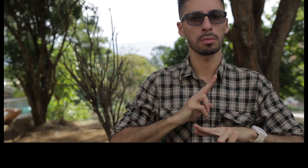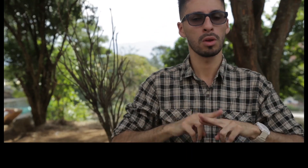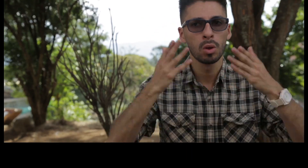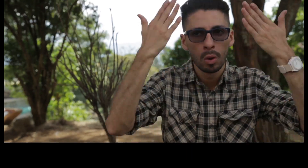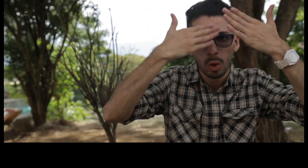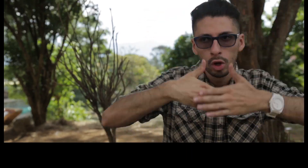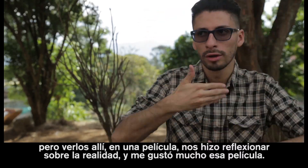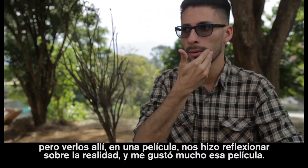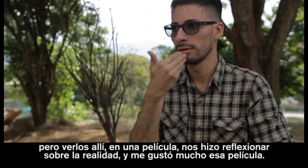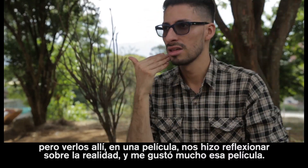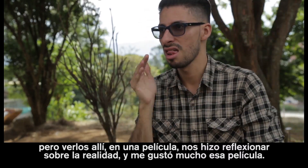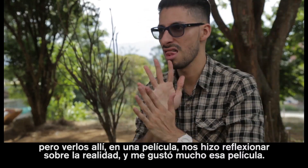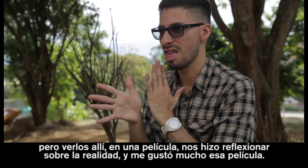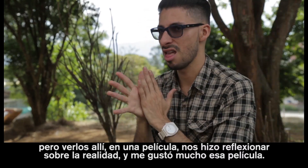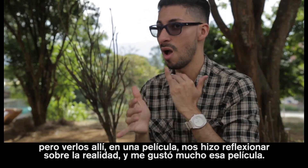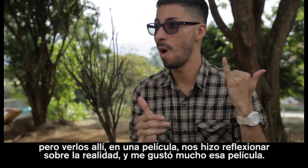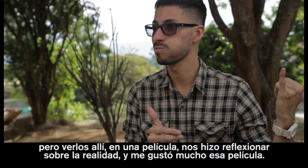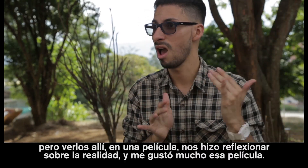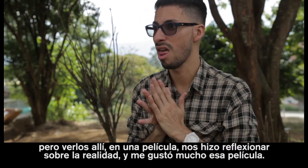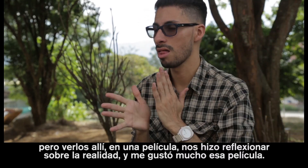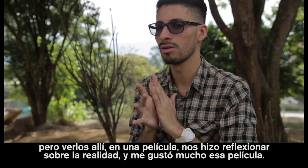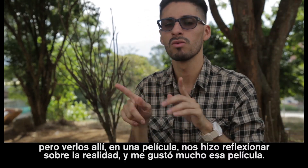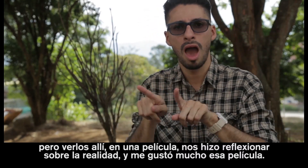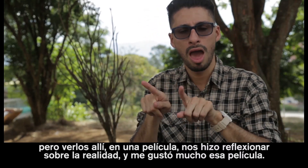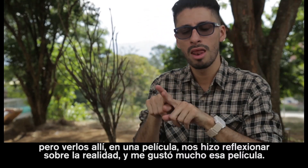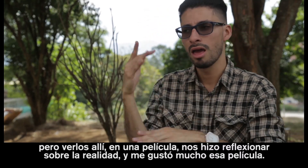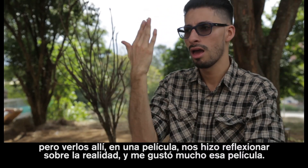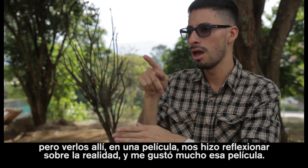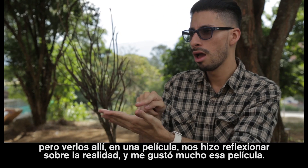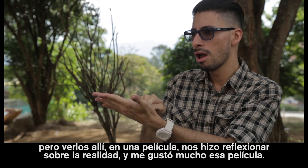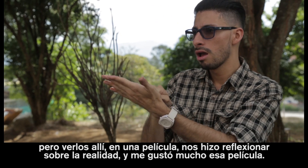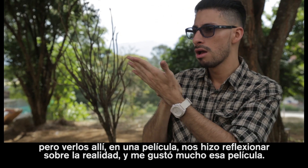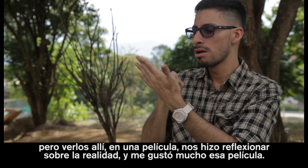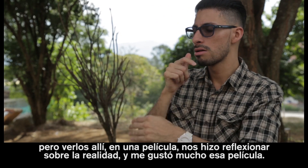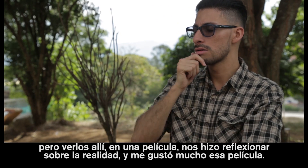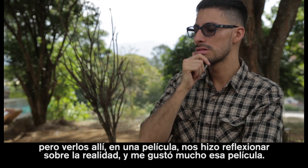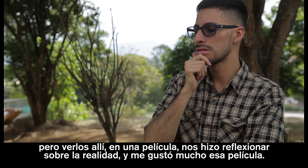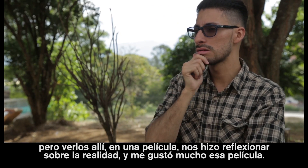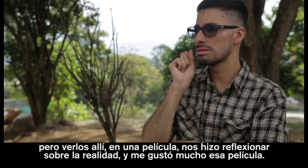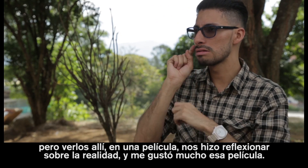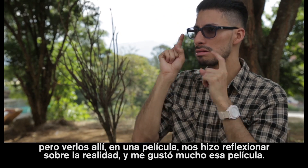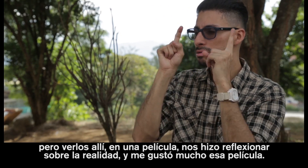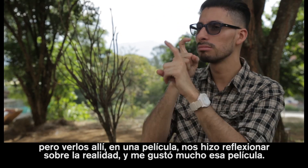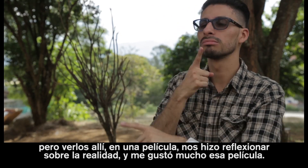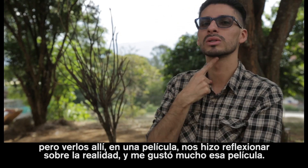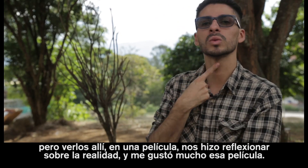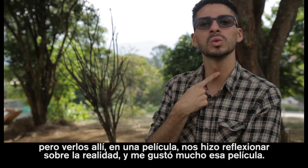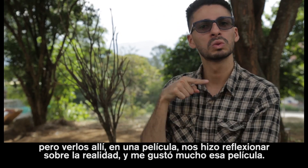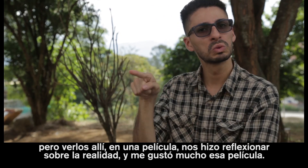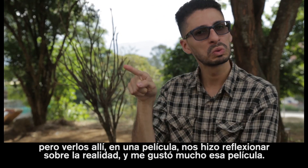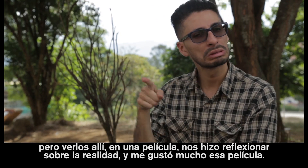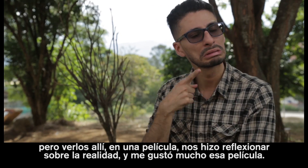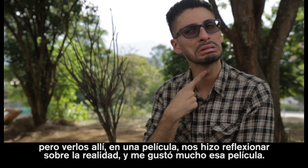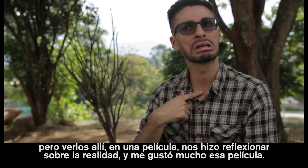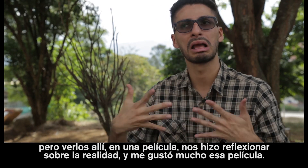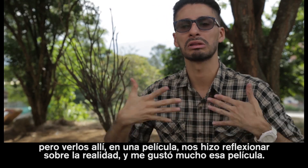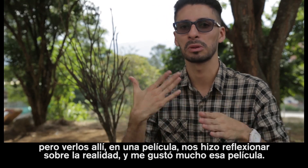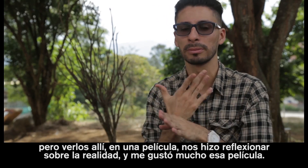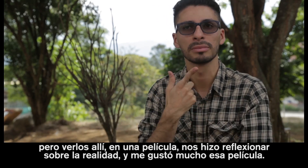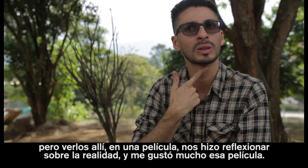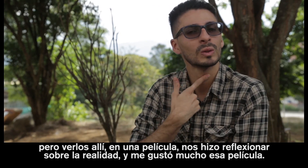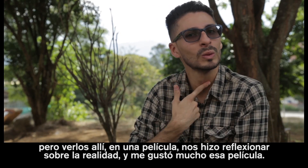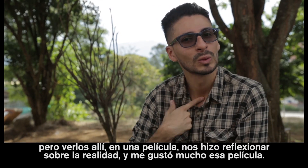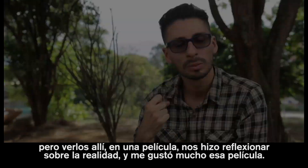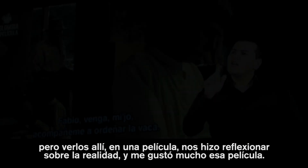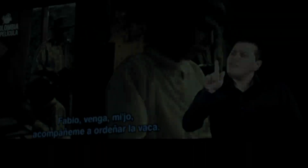Pero verlos allí en una película nos hizo reflexionar sobre nuestra realidad y me gustó mucho esa película